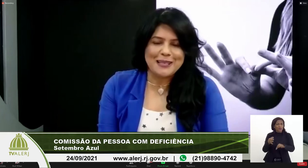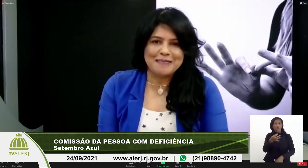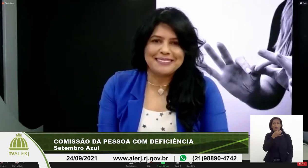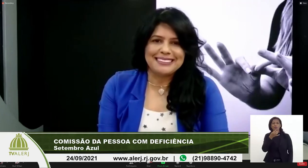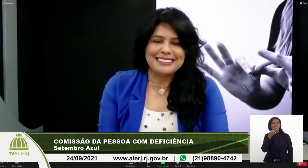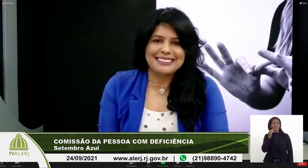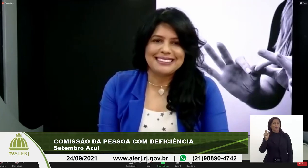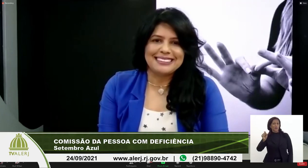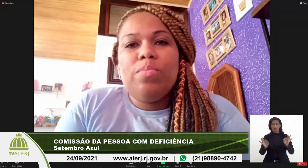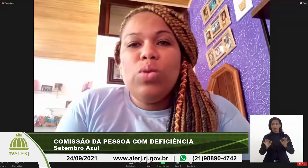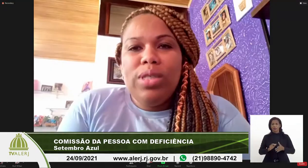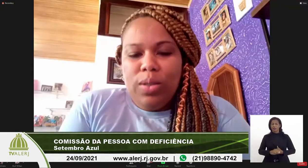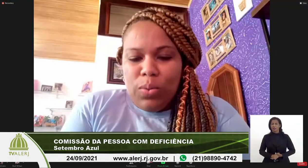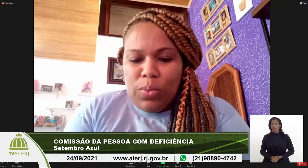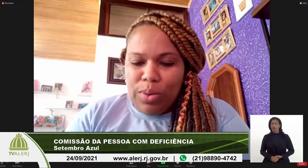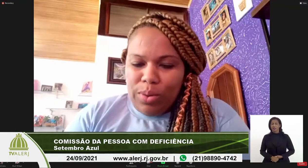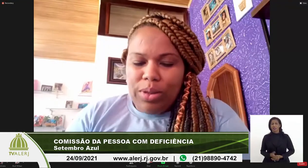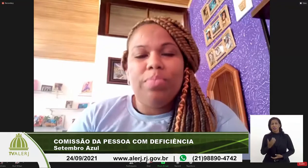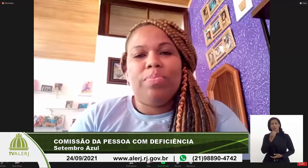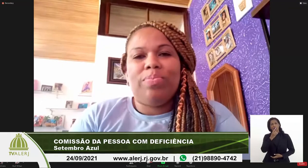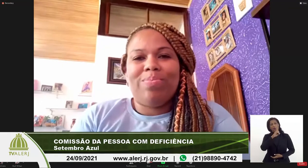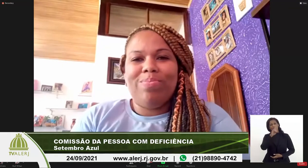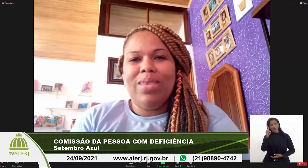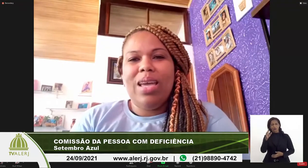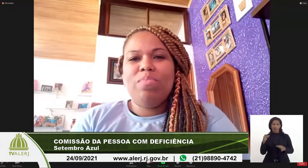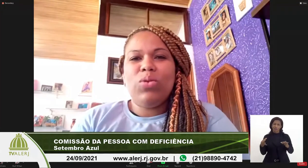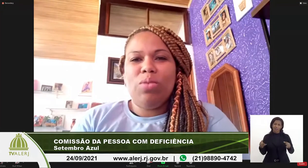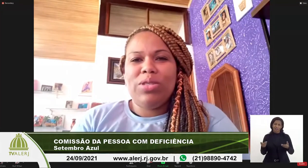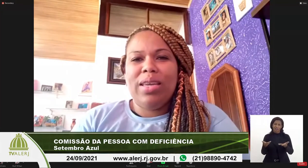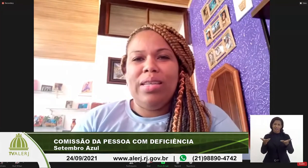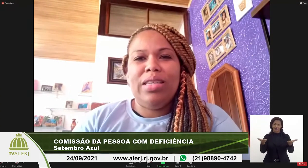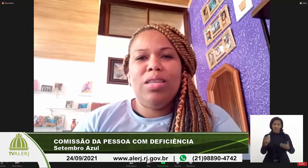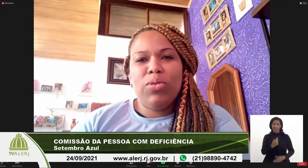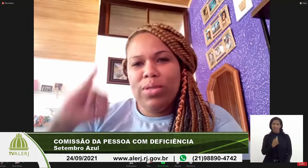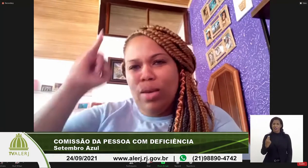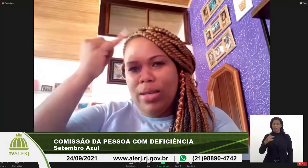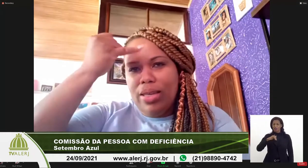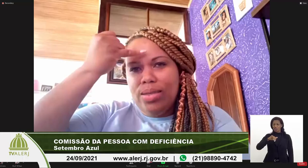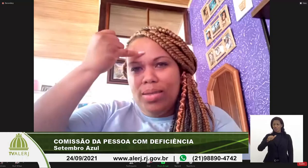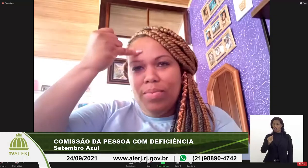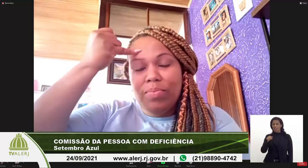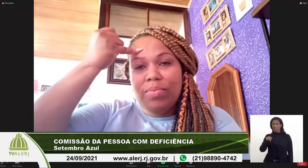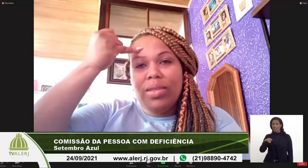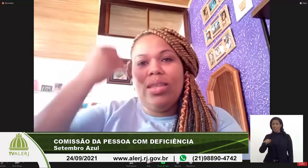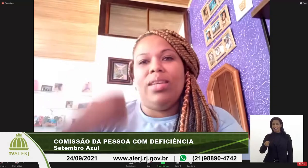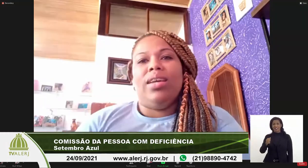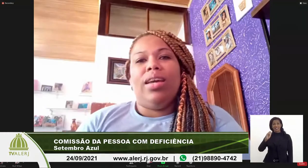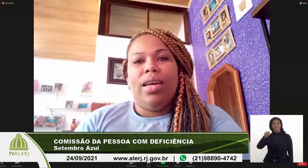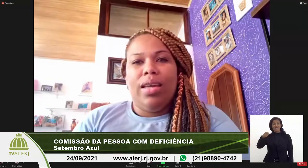Jaqueline. Bom dia a todos. Meu nome é Jaqueline, meu sinal é esse.